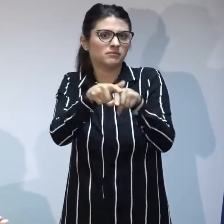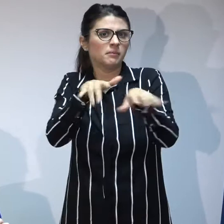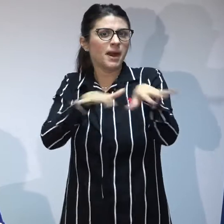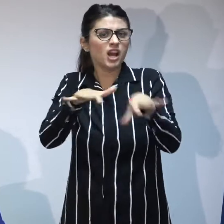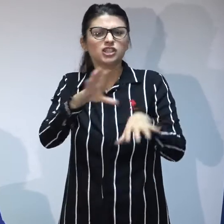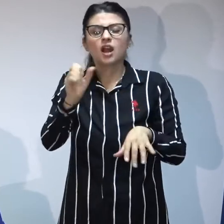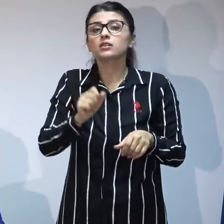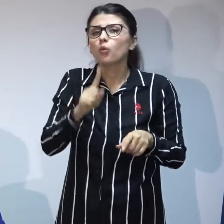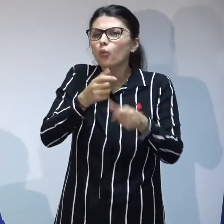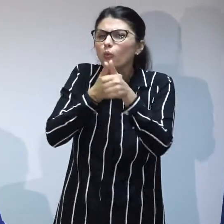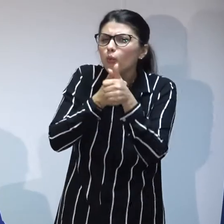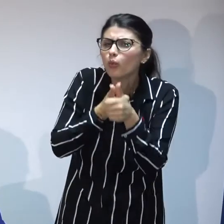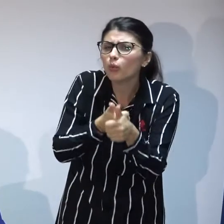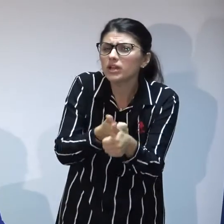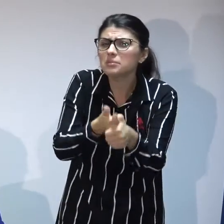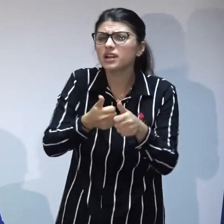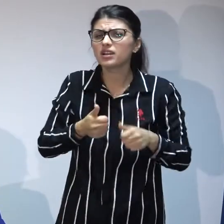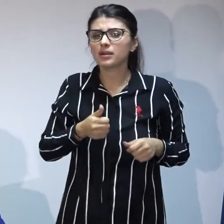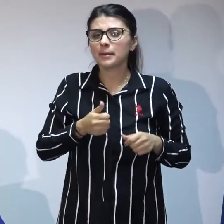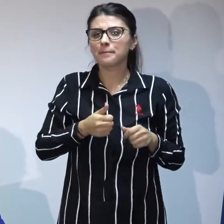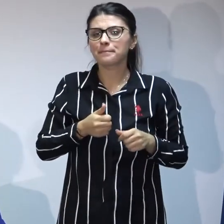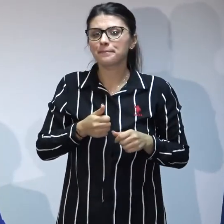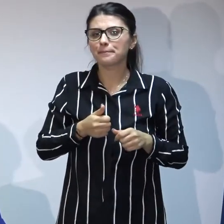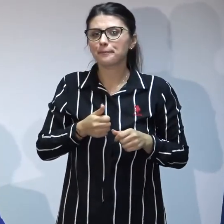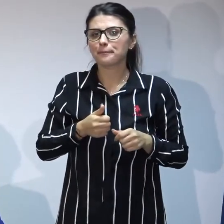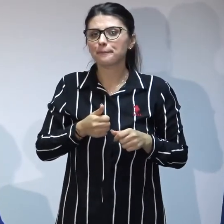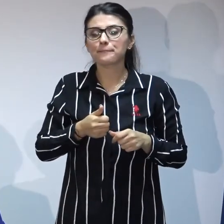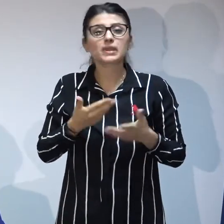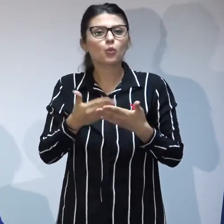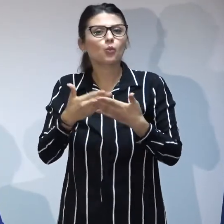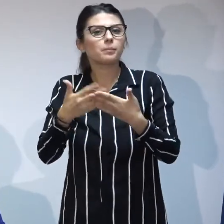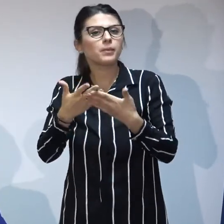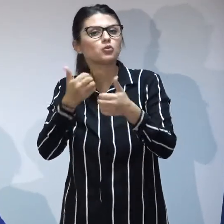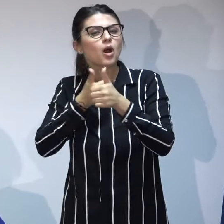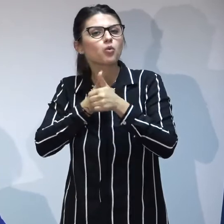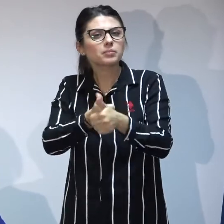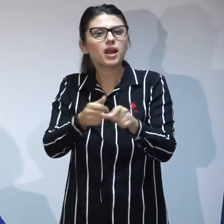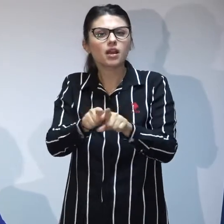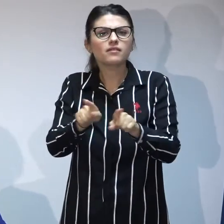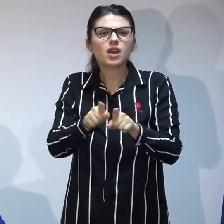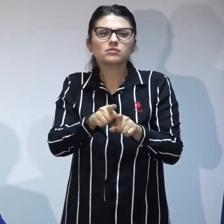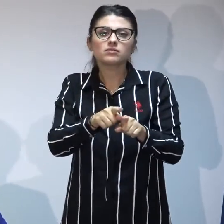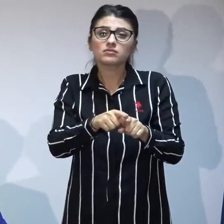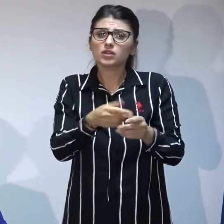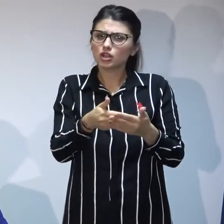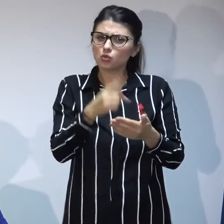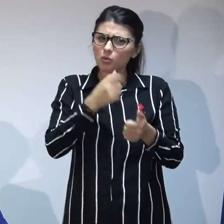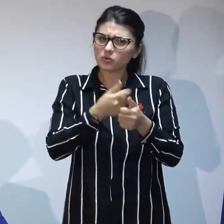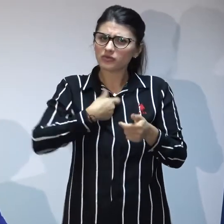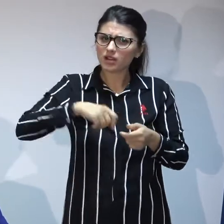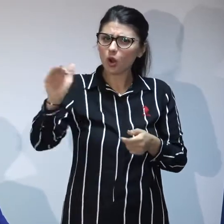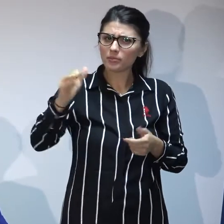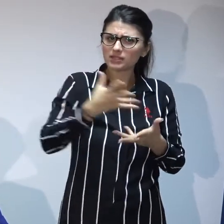urmări cu consecvență interesul superior al copilului în sensul deschiderii adoptabilități atât